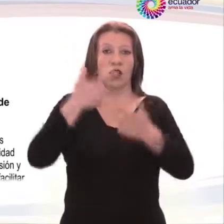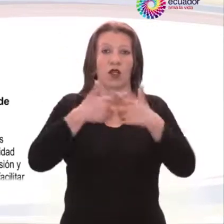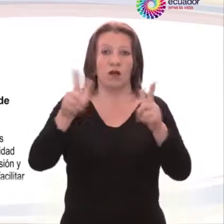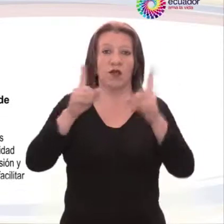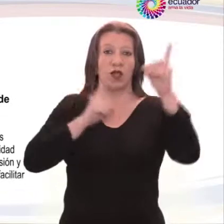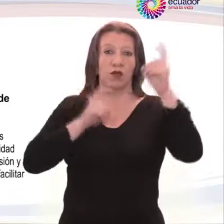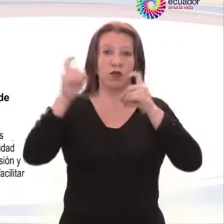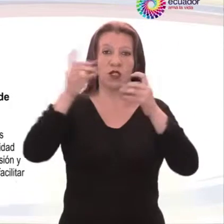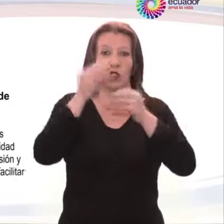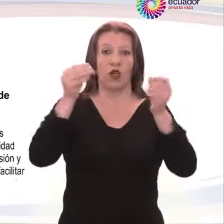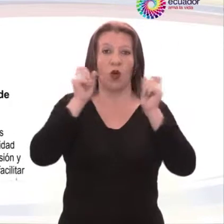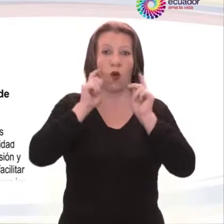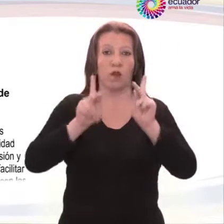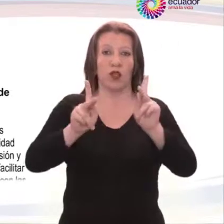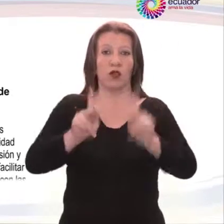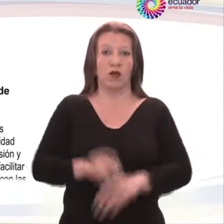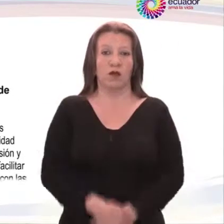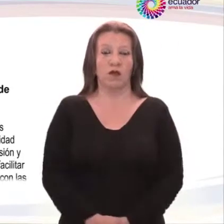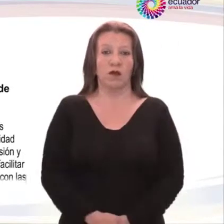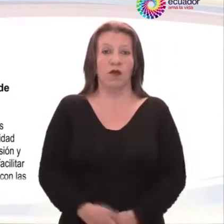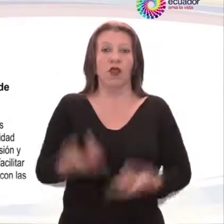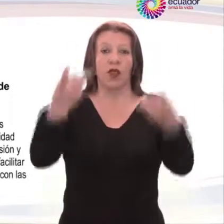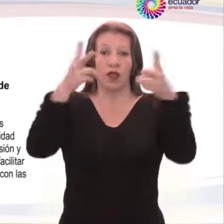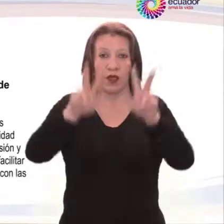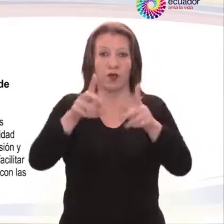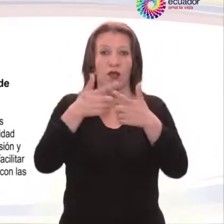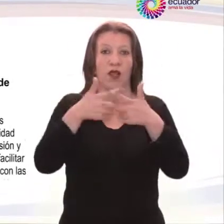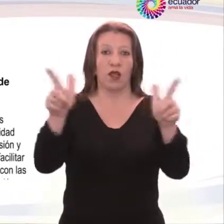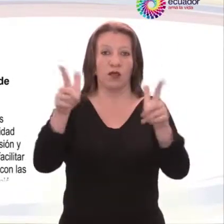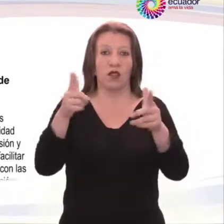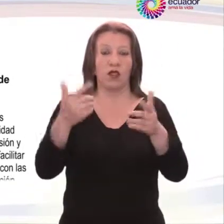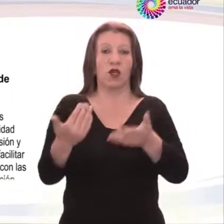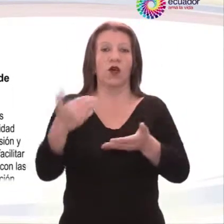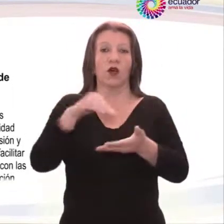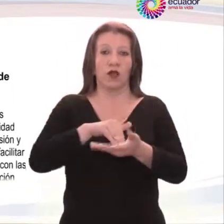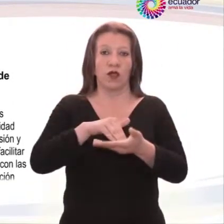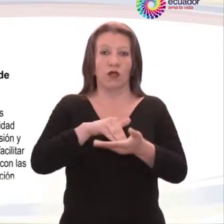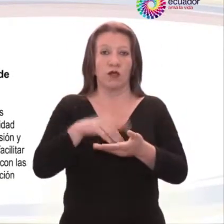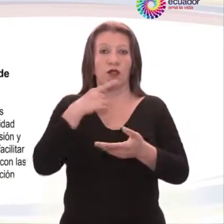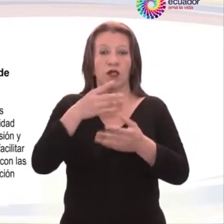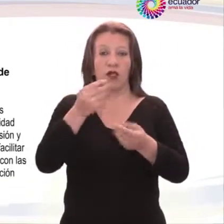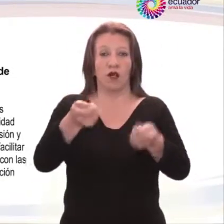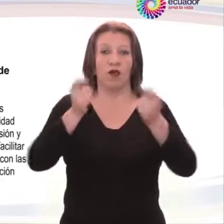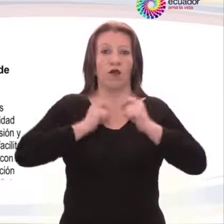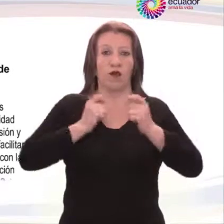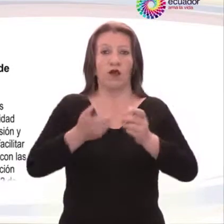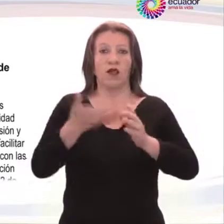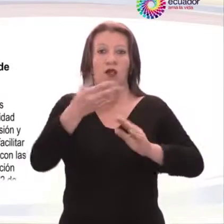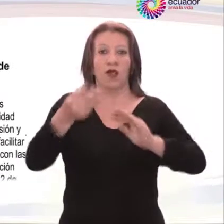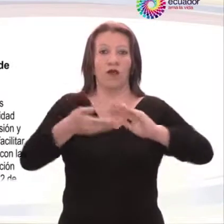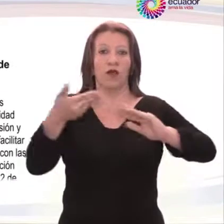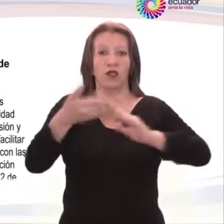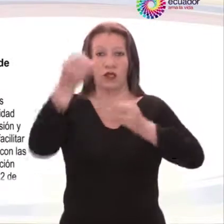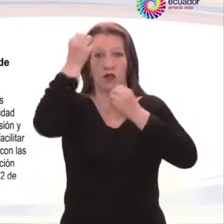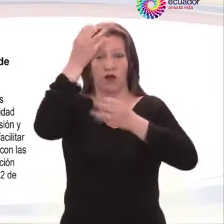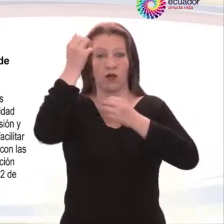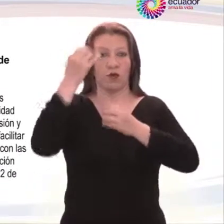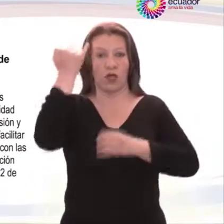expresión y opinión, incluida la libertad de recabar, recibir y facilitar información e ideas en igualdad de